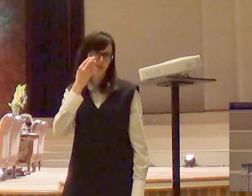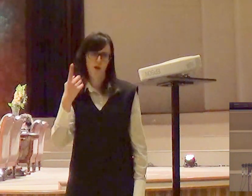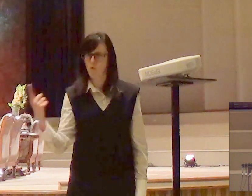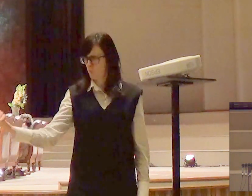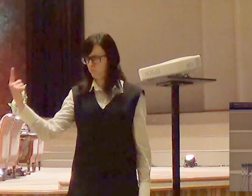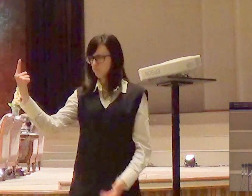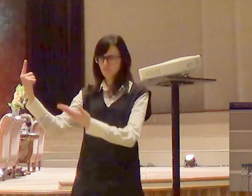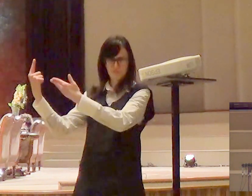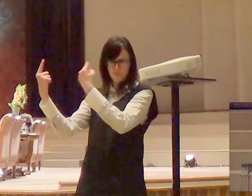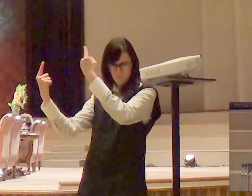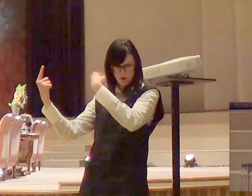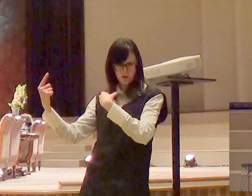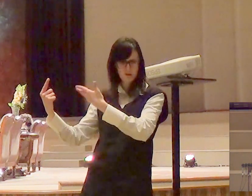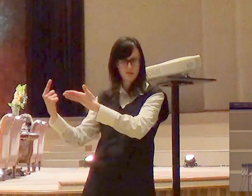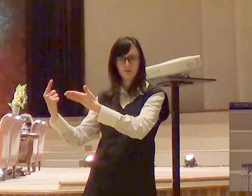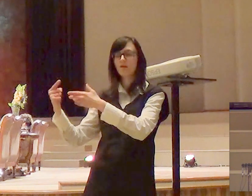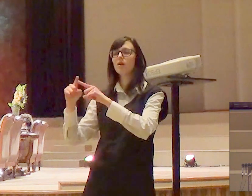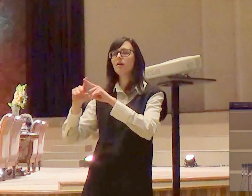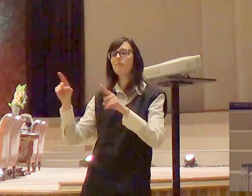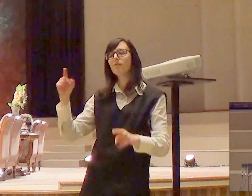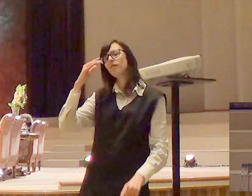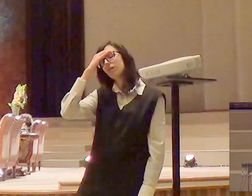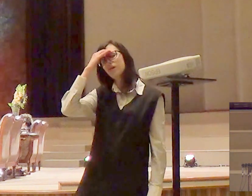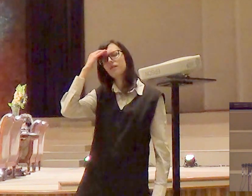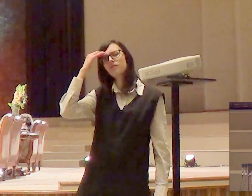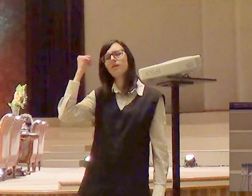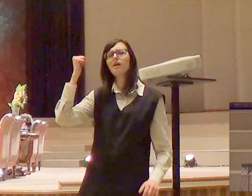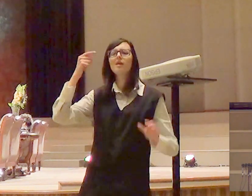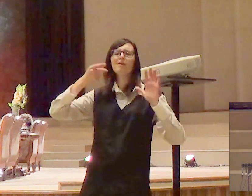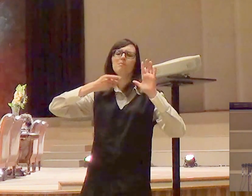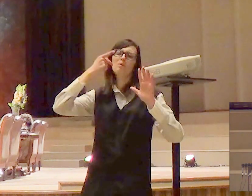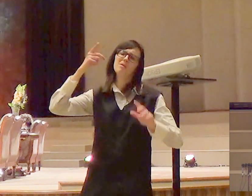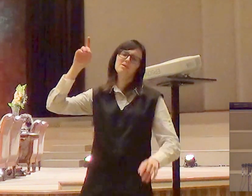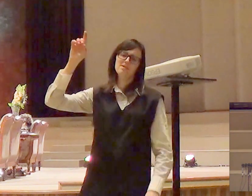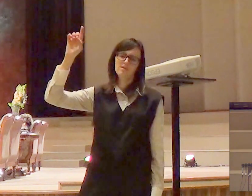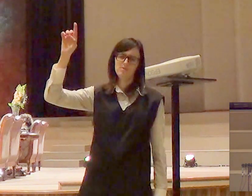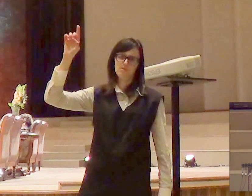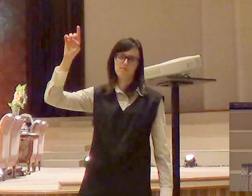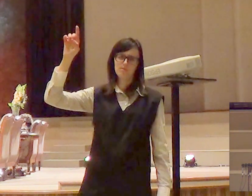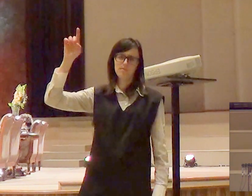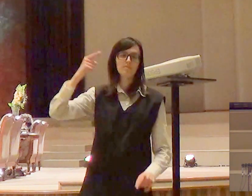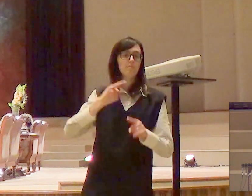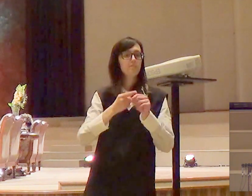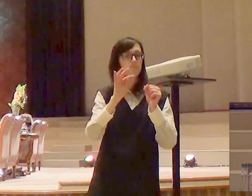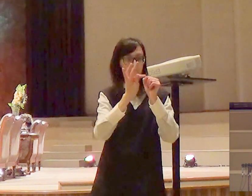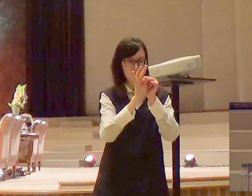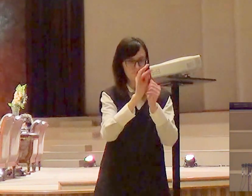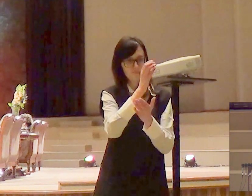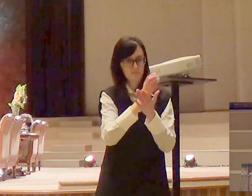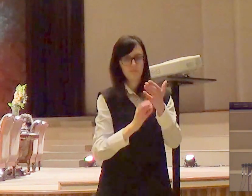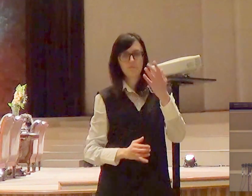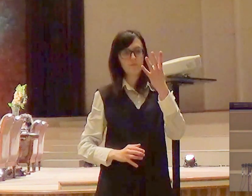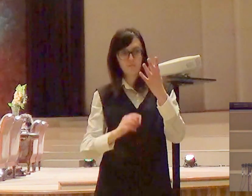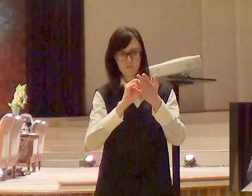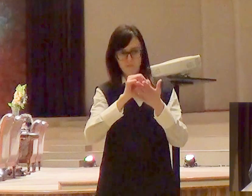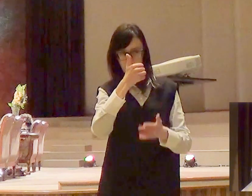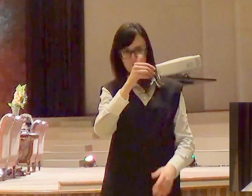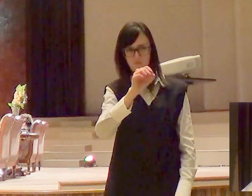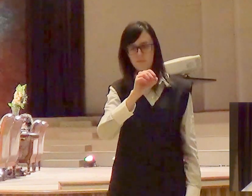a gente esquece algumas promessas de Deus Tiago 4 verso 10 diz assim humilhai